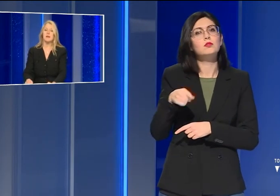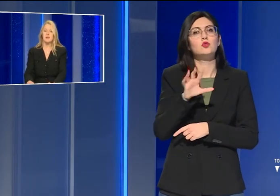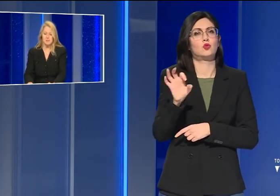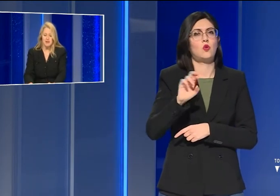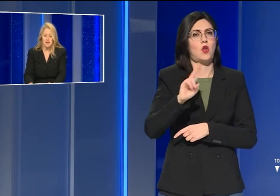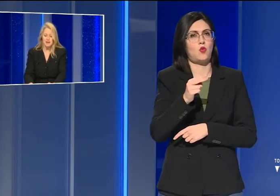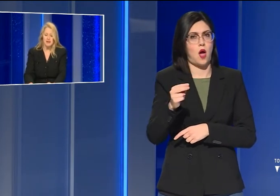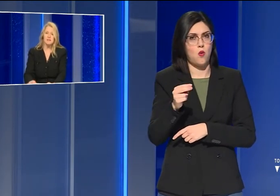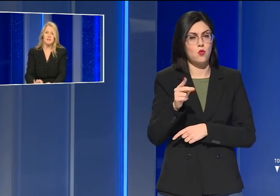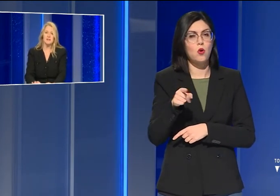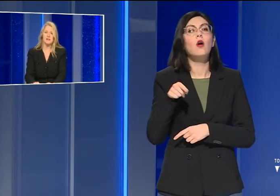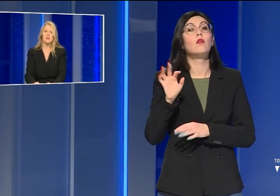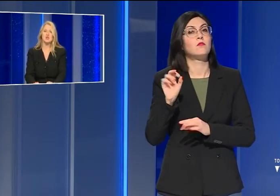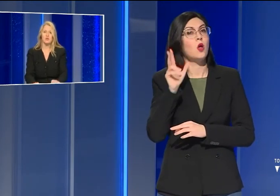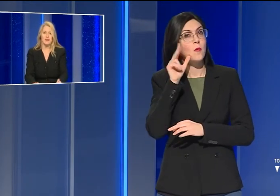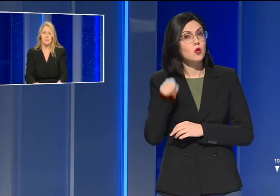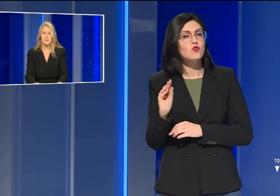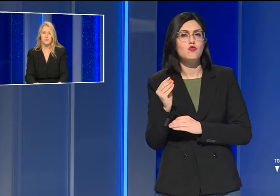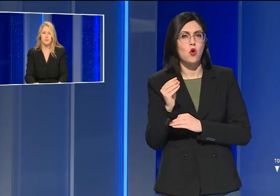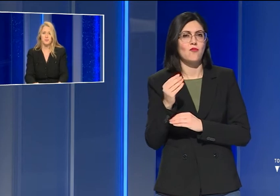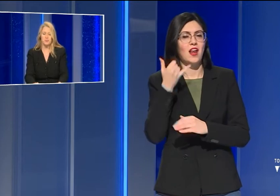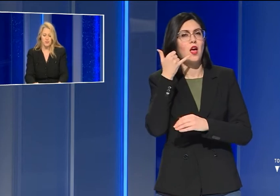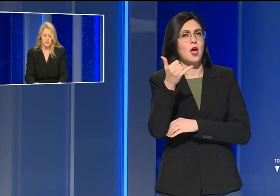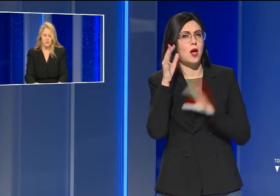a chiamare i carabinieri la stessa giovane.